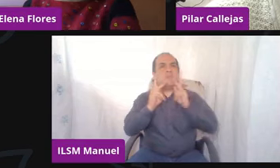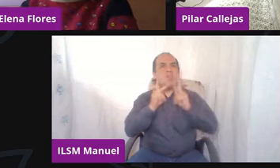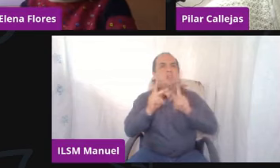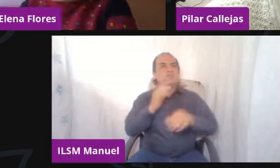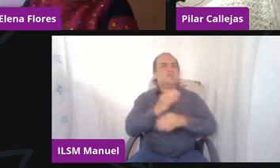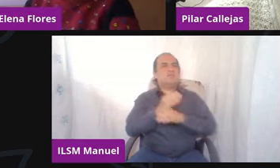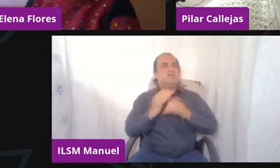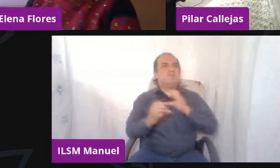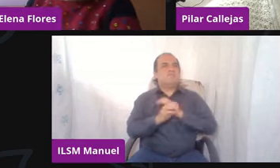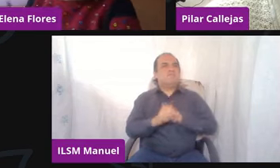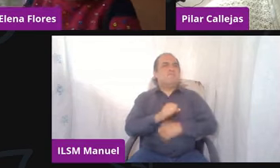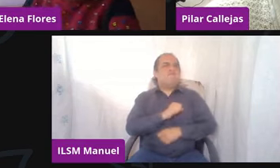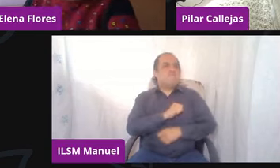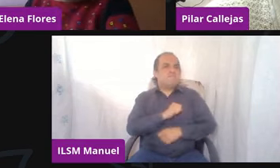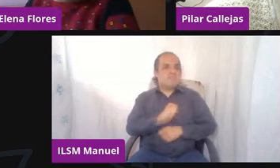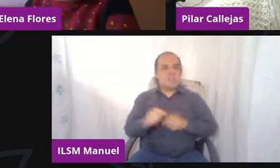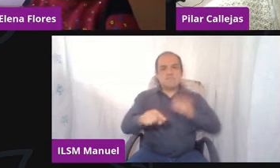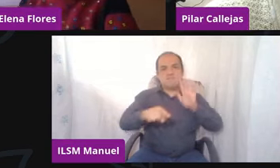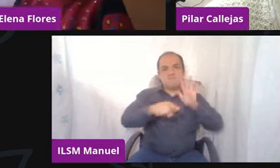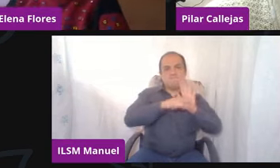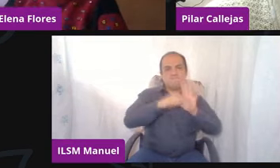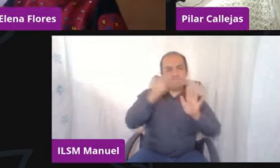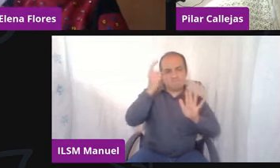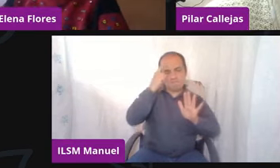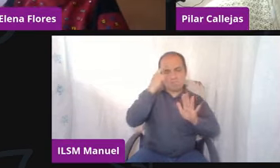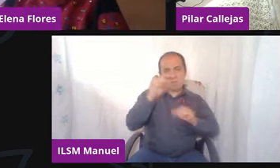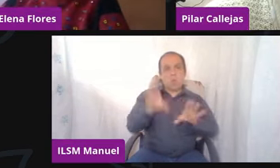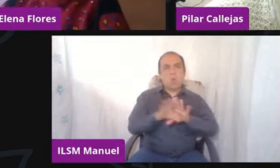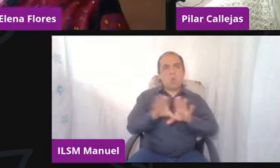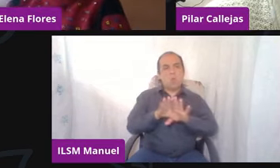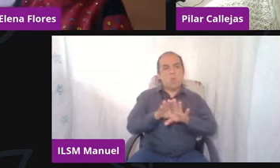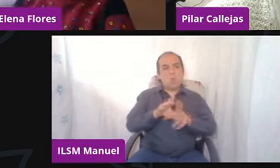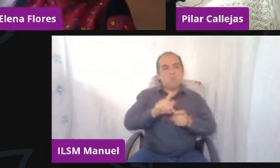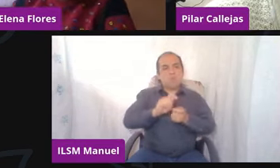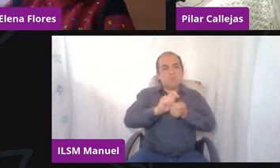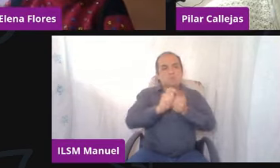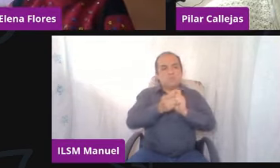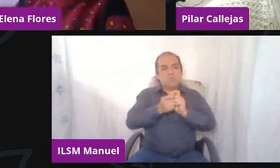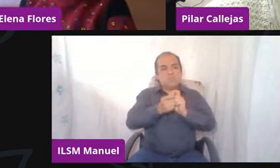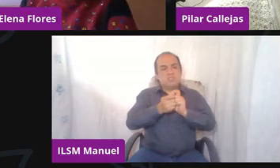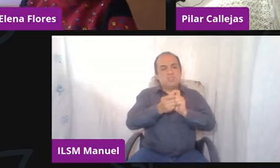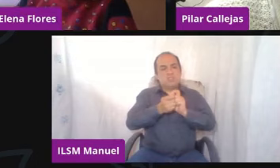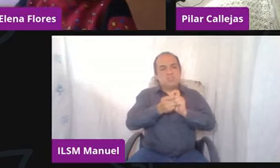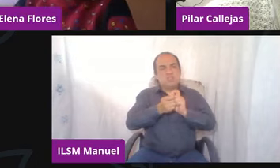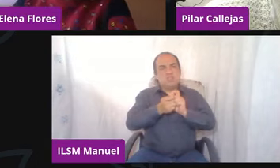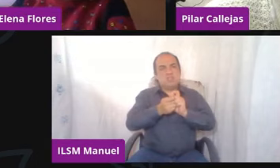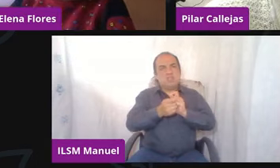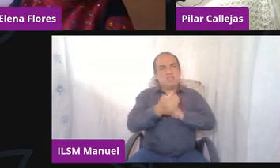contrarrestar esta necesidad que tengo de ver todo lo malo todo el tiempo?